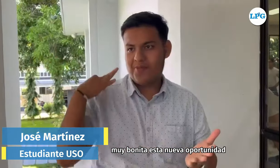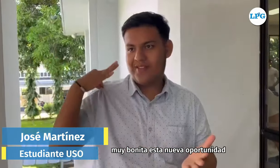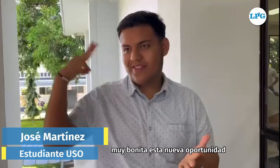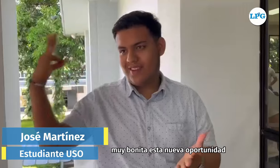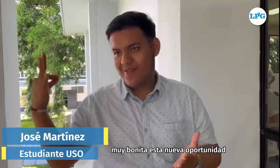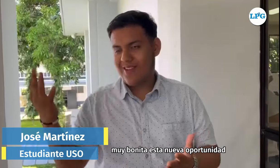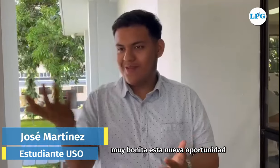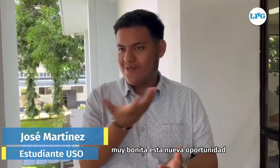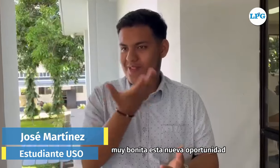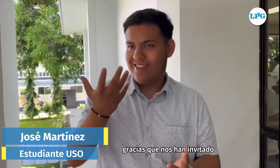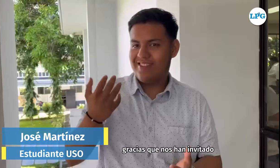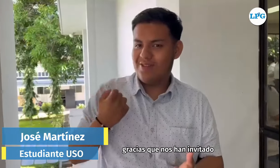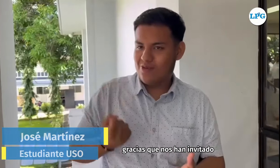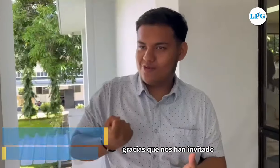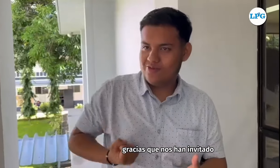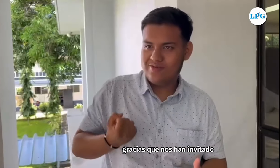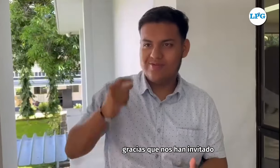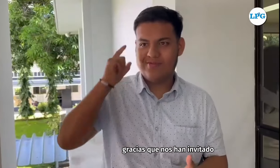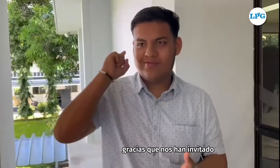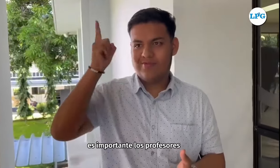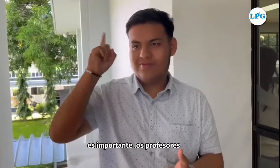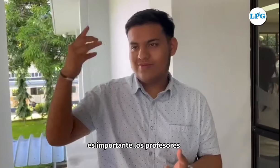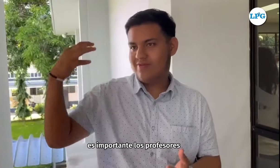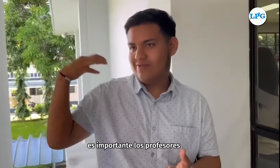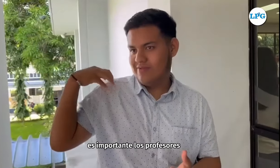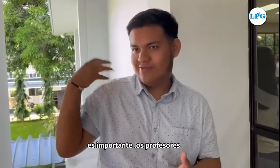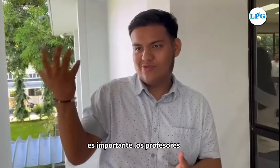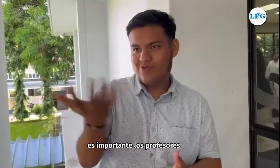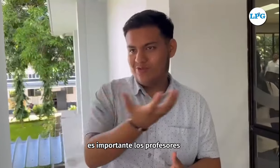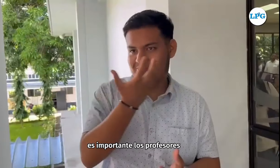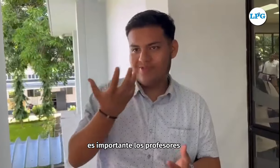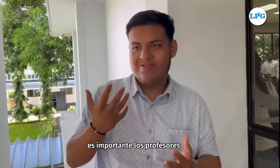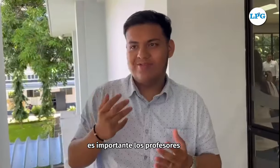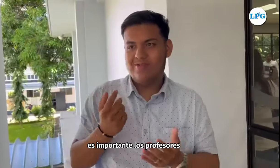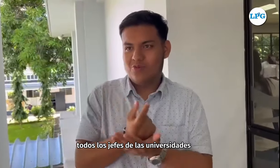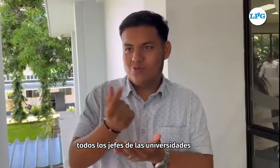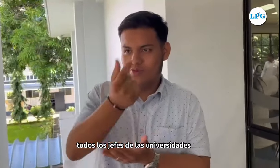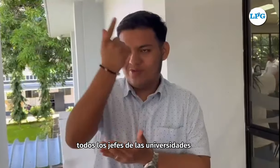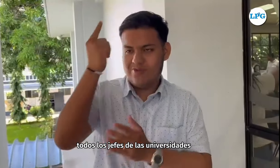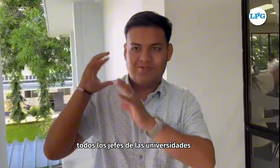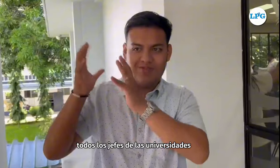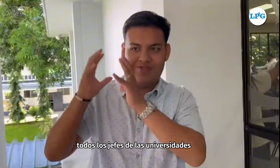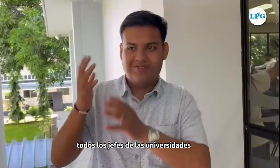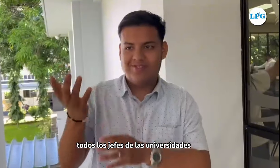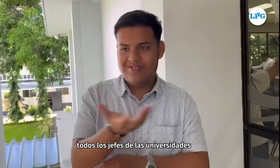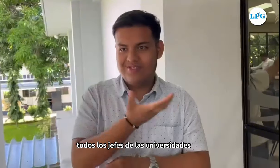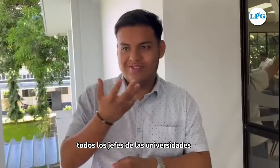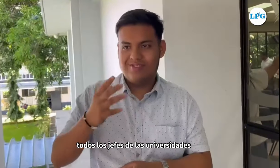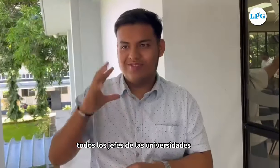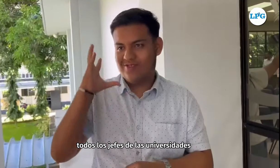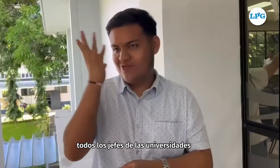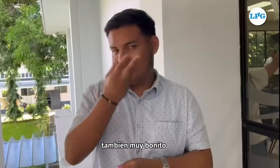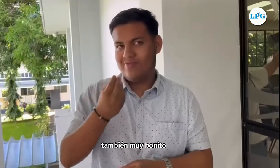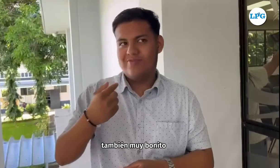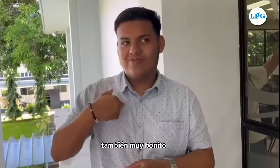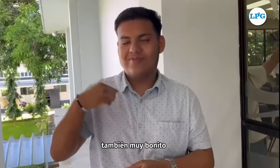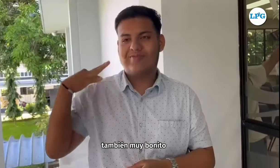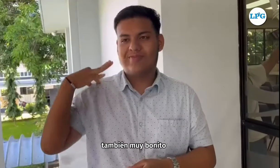nueva oportunidad, gracias a nos han invitado, es importante, dice los profesores, todos los jefes de las universidades también, dice, muy